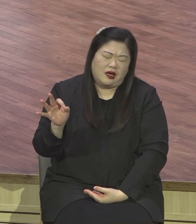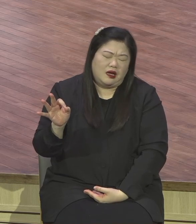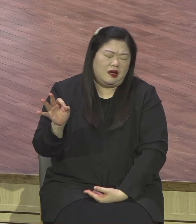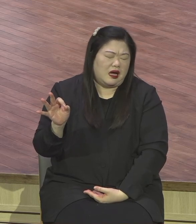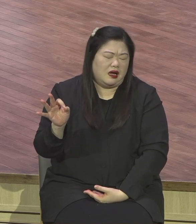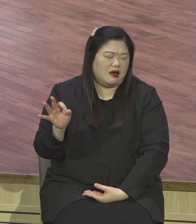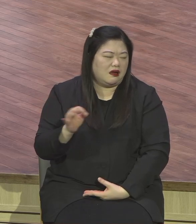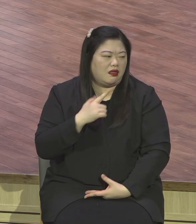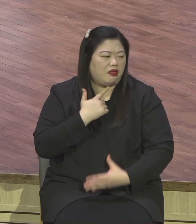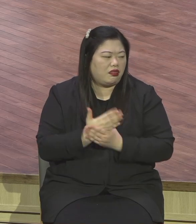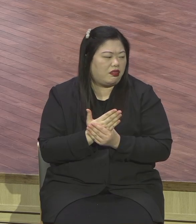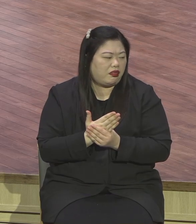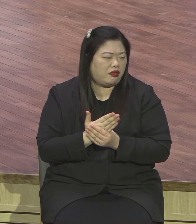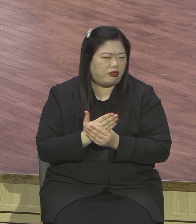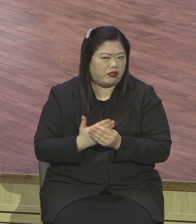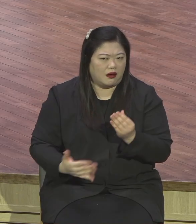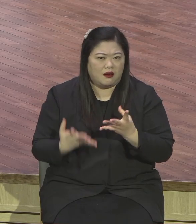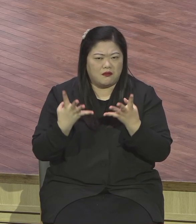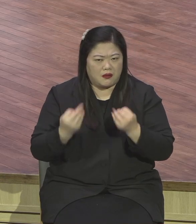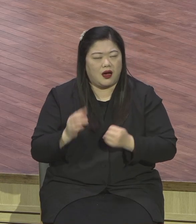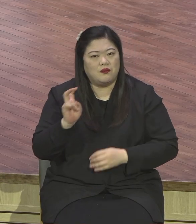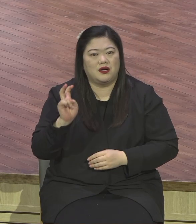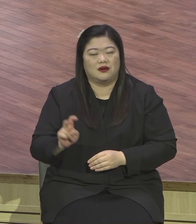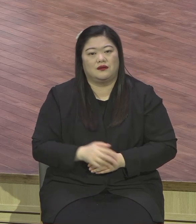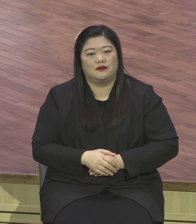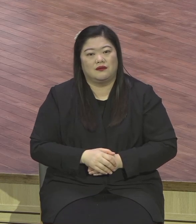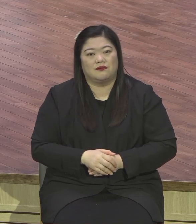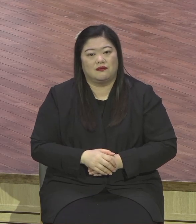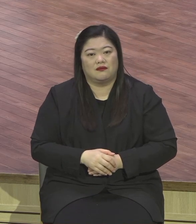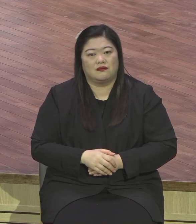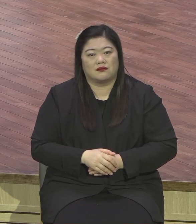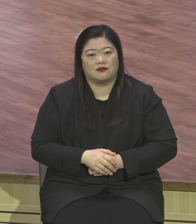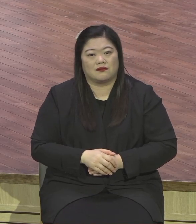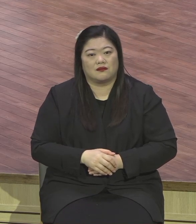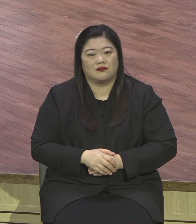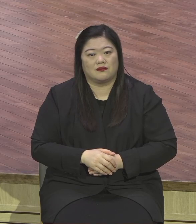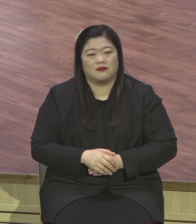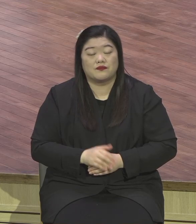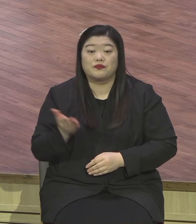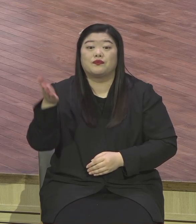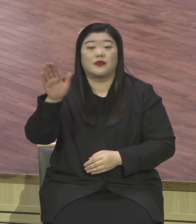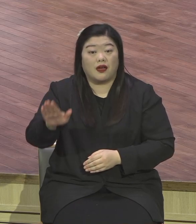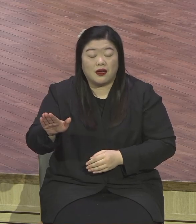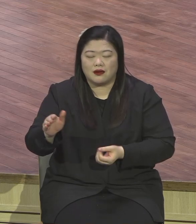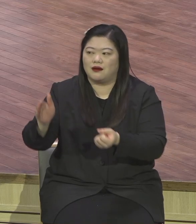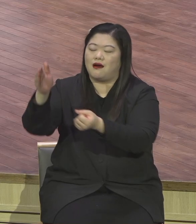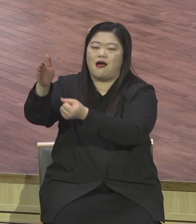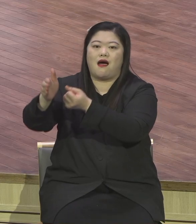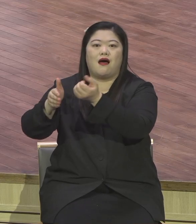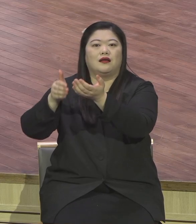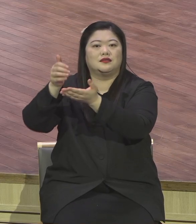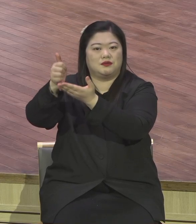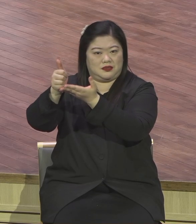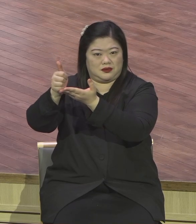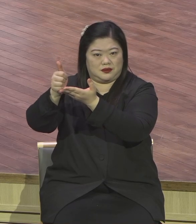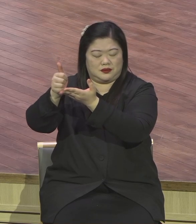교회가 성장할 수 없습니다. 그런데 하나님께서 선두로 향하셔서 랜덤 문화센터